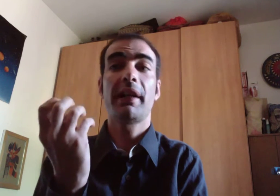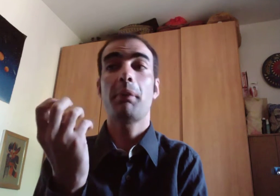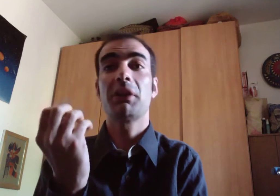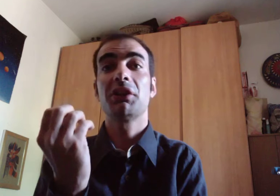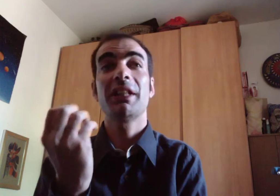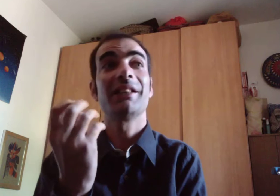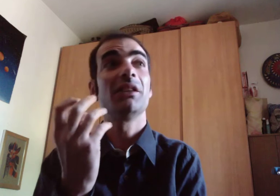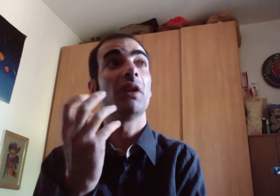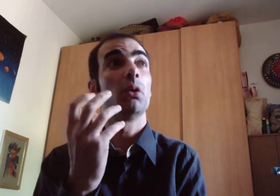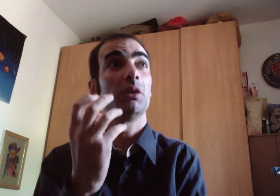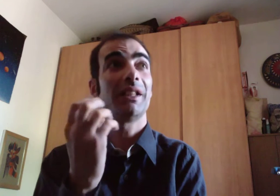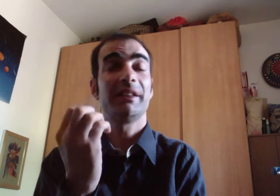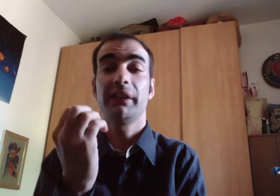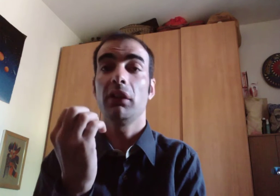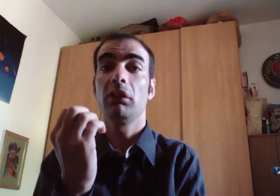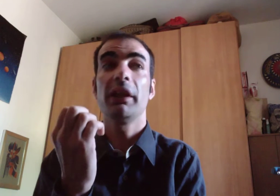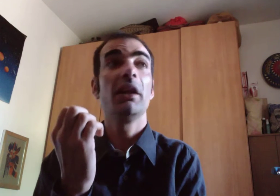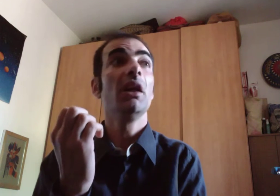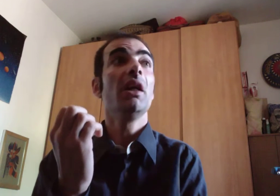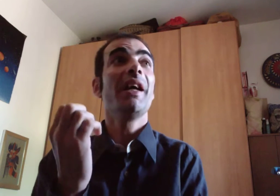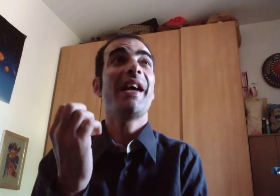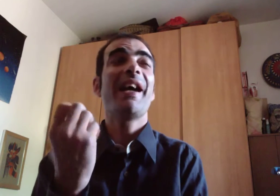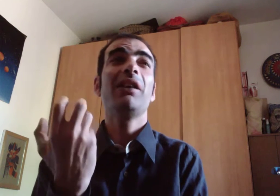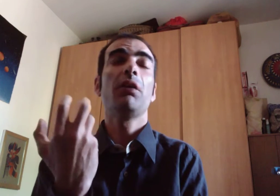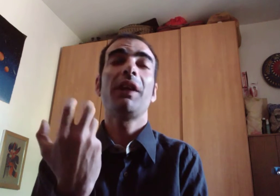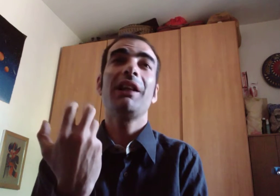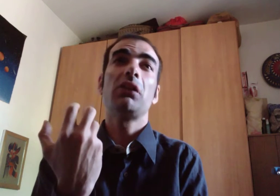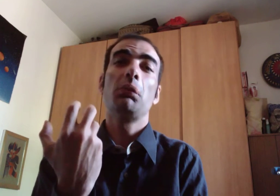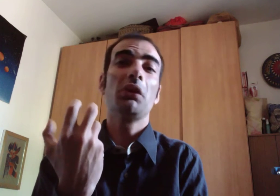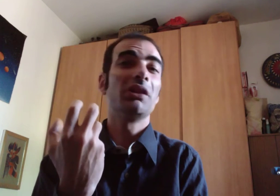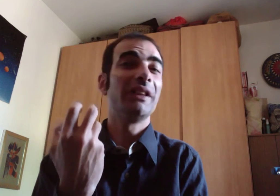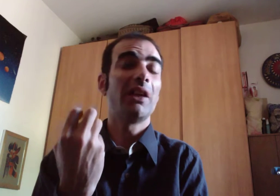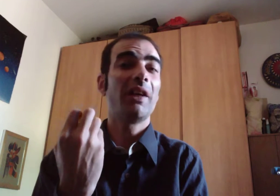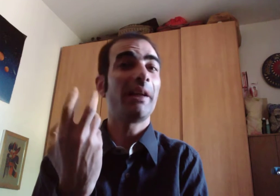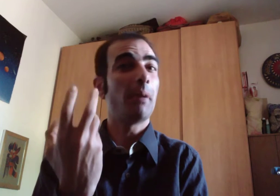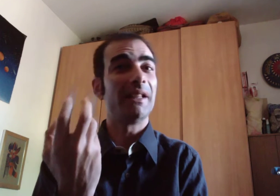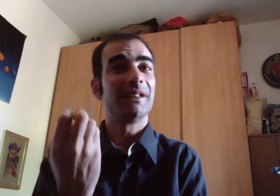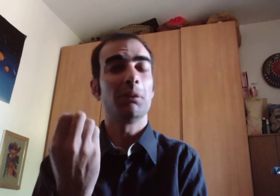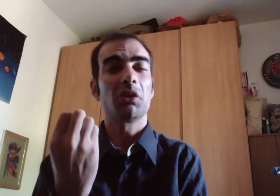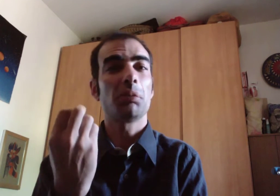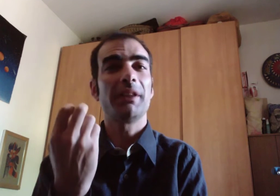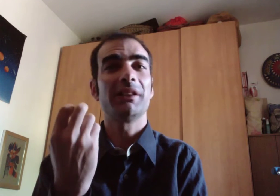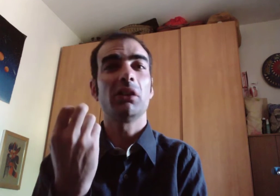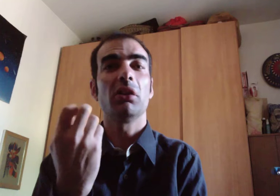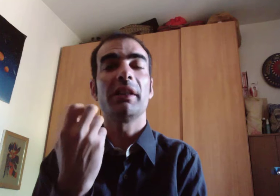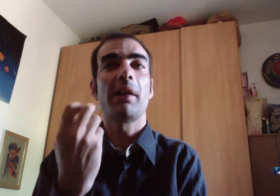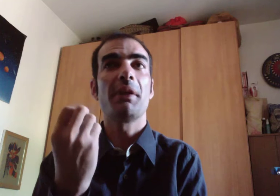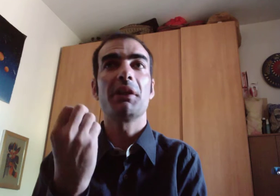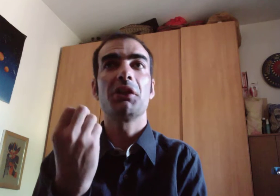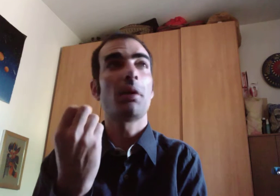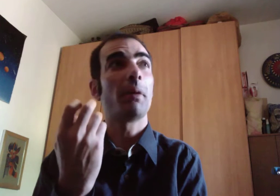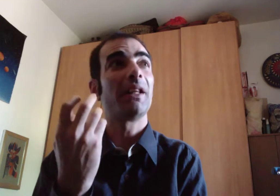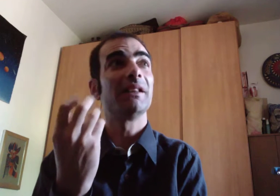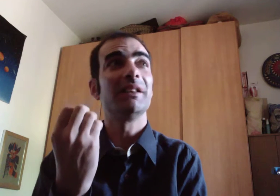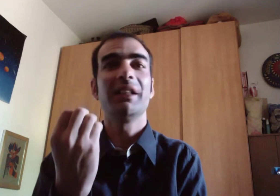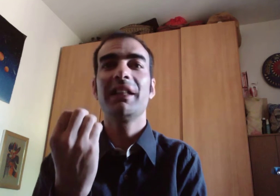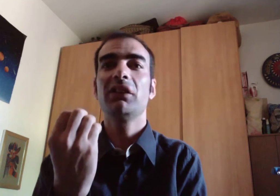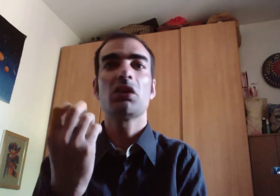capacità di valutazione e hanno fra l'altro un modo di dialogare pessimo spesso nella mia regione parlano il dialetto